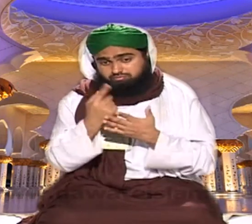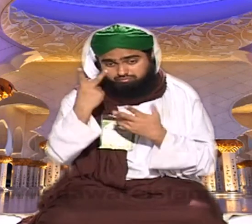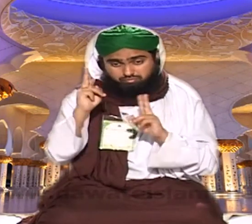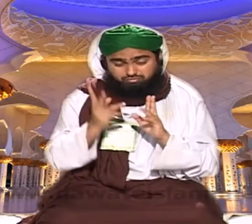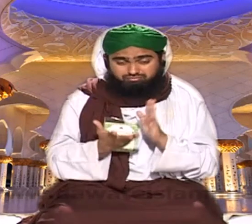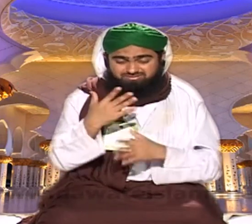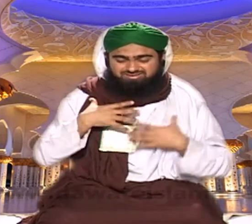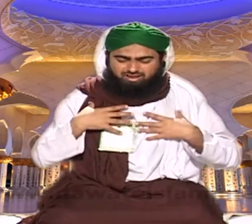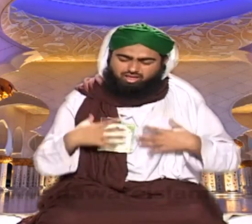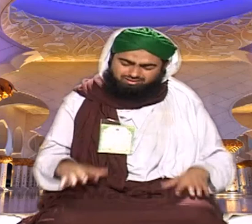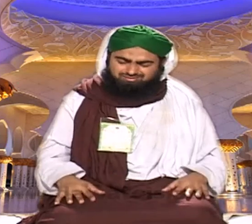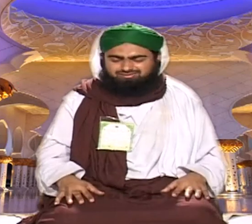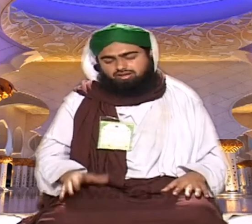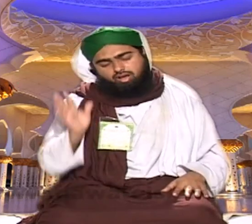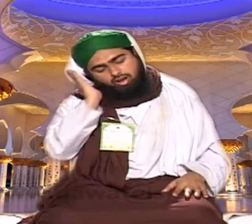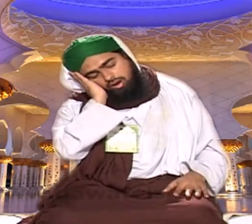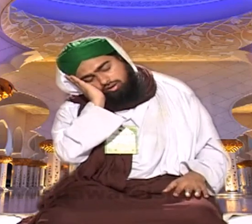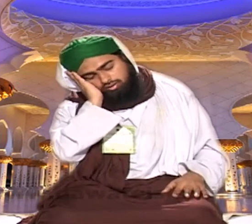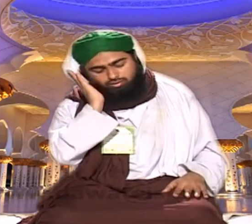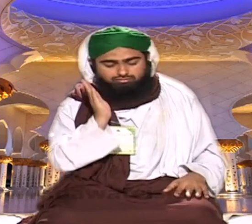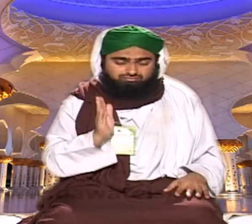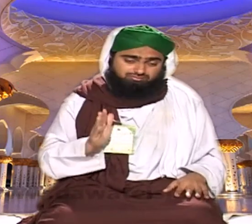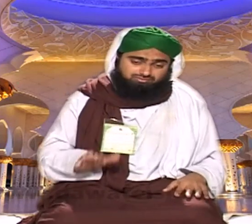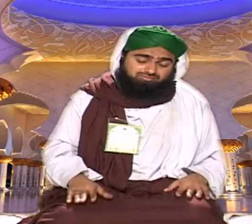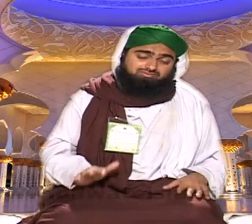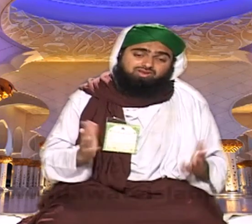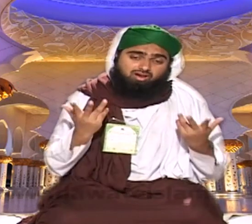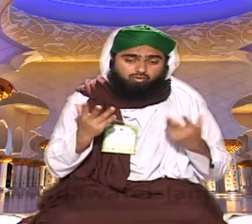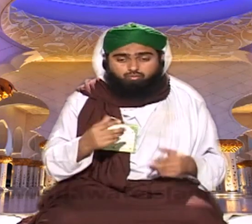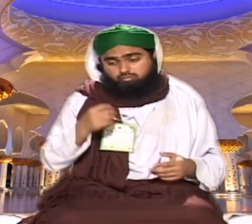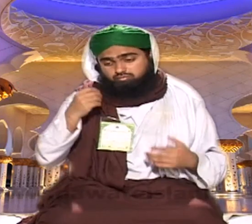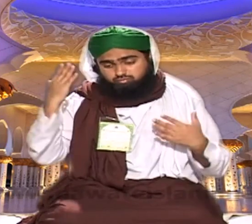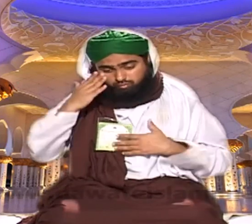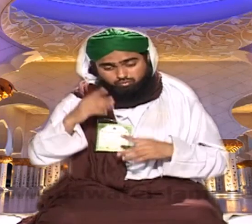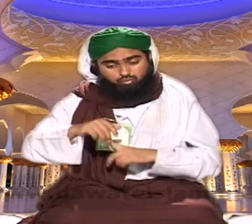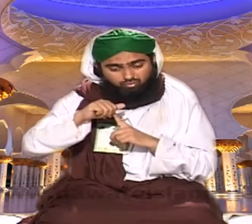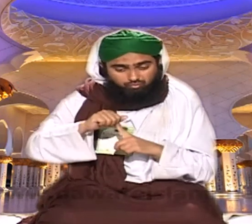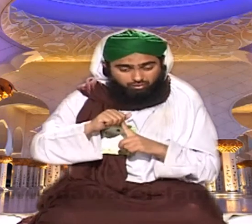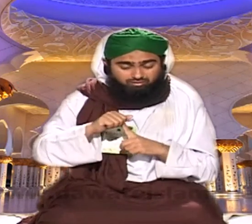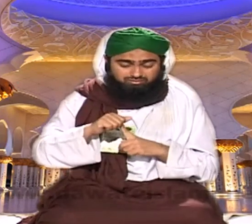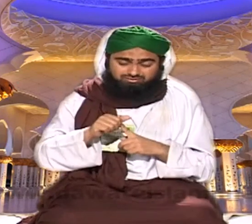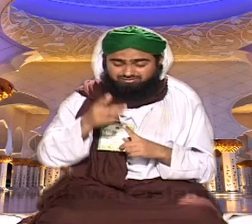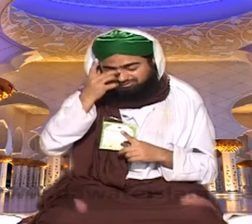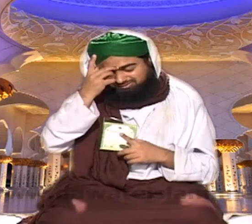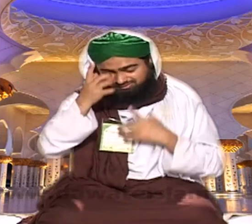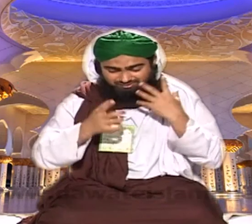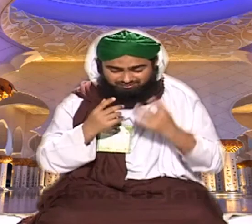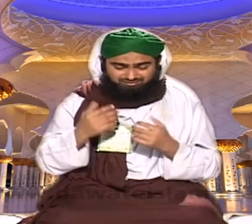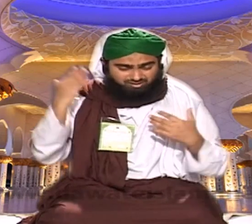کہ اس طرح ثواب ملے گا غسل کریں گے اچھا پھر اگر سستی کر گئے سوئے پڑے رہے مجبوری کے ساتھ کیا کریں غسل جو